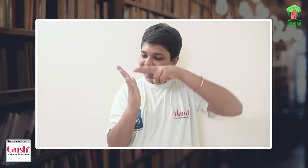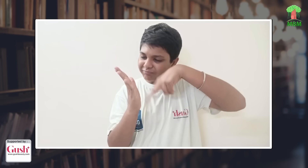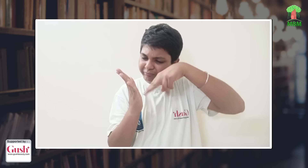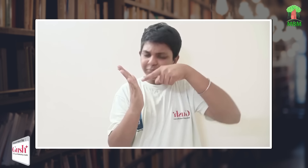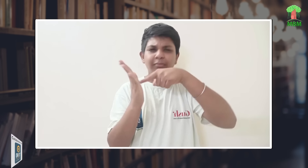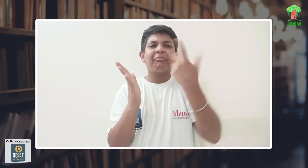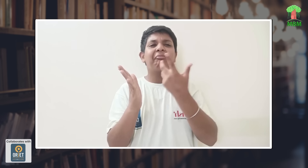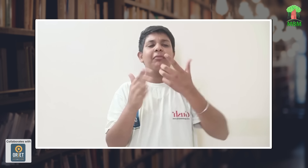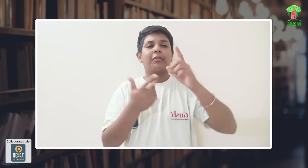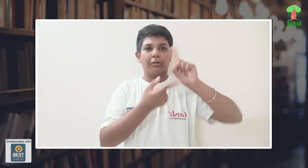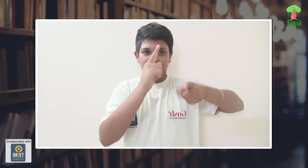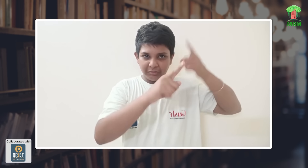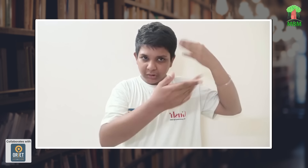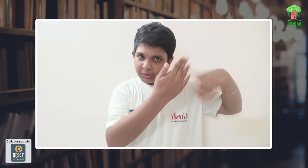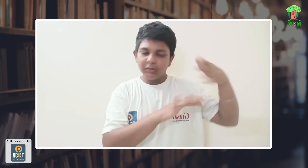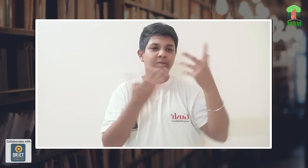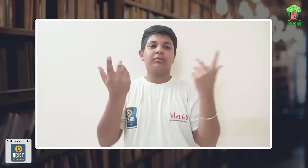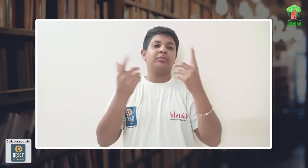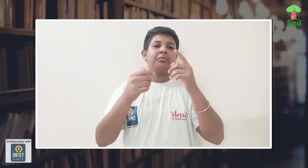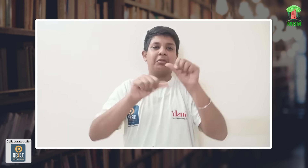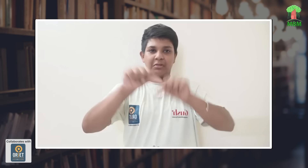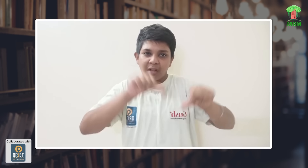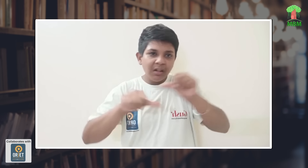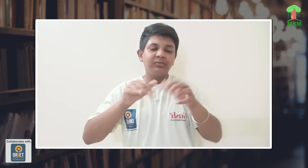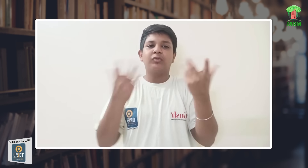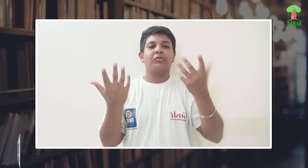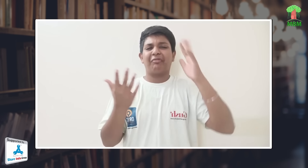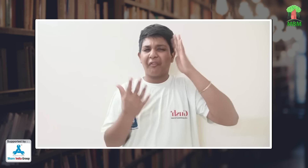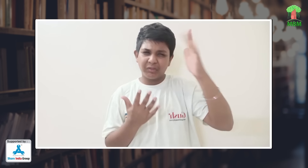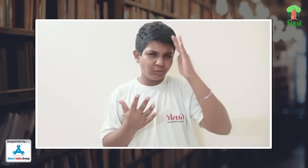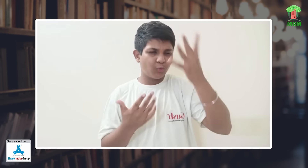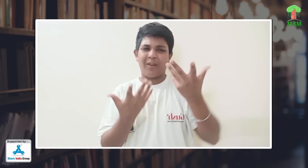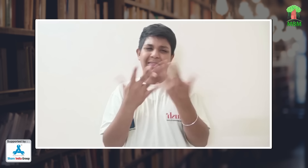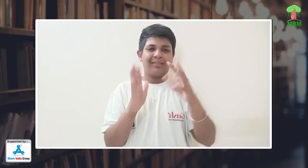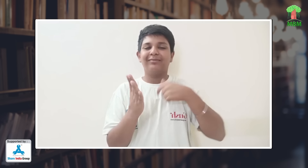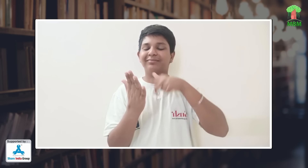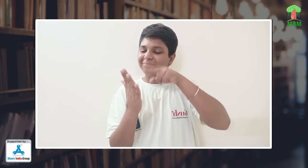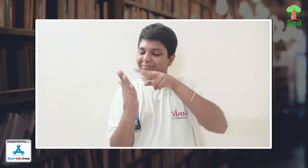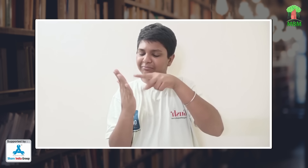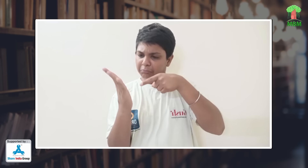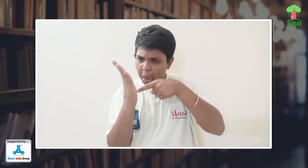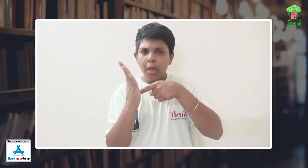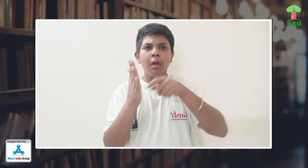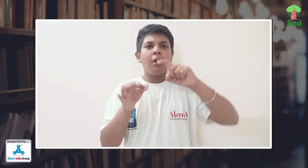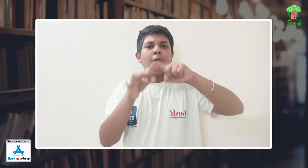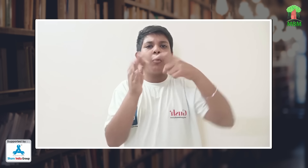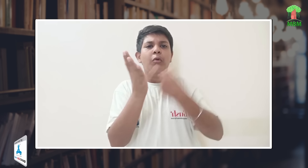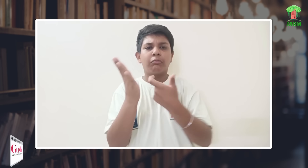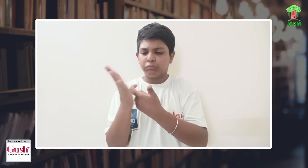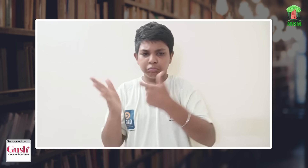किताबे पढ़ना बहुत जरूरी है चाहे इतिहास की हो पिज्ञान की हो या किसी प्रकार की कहानिया हो किताबे हो उसके अंदर